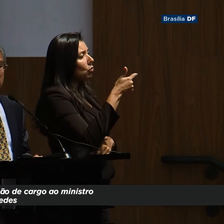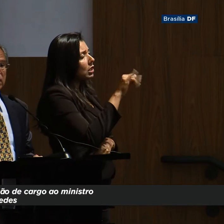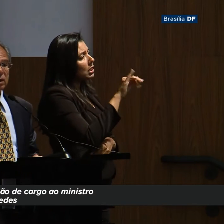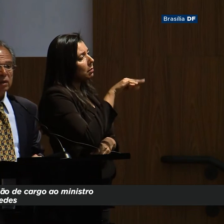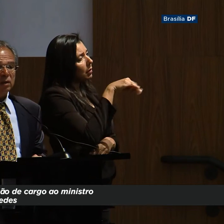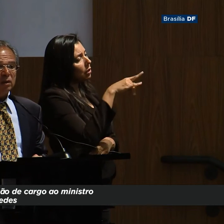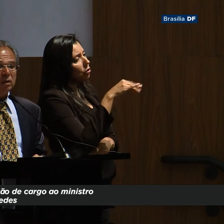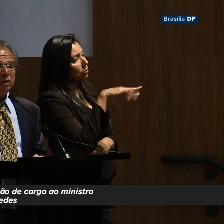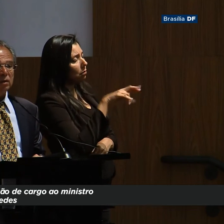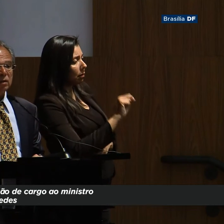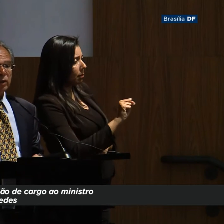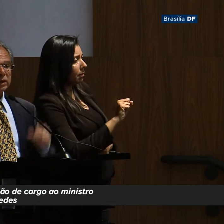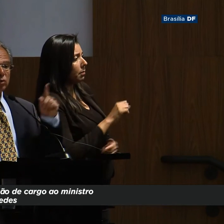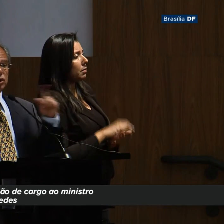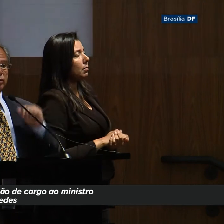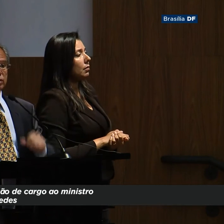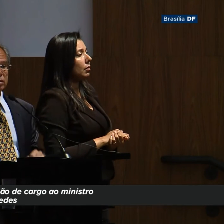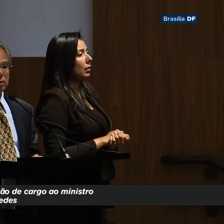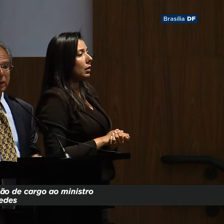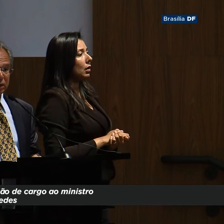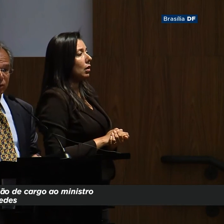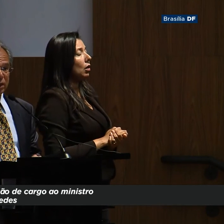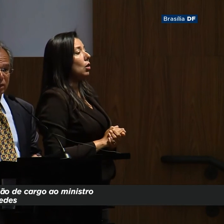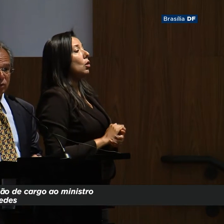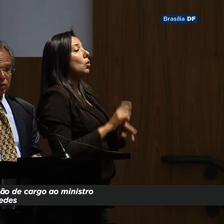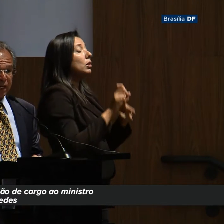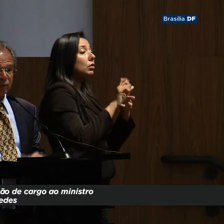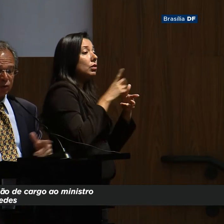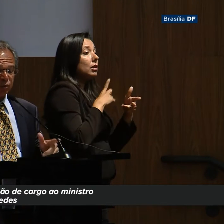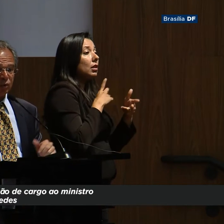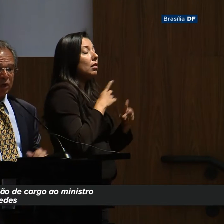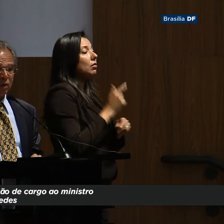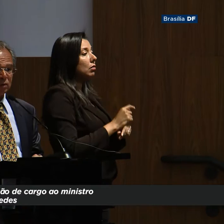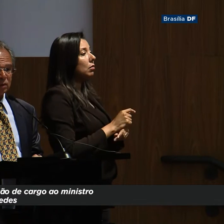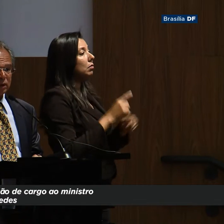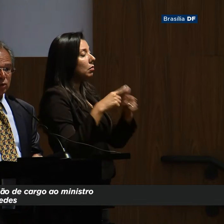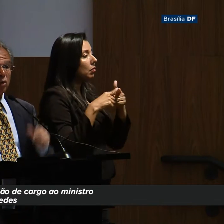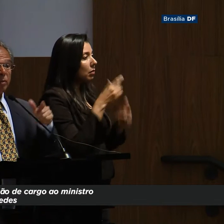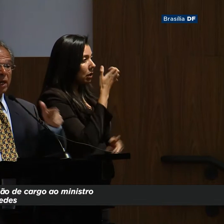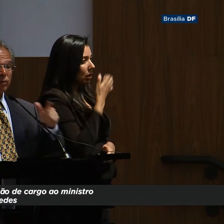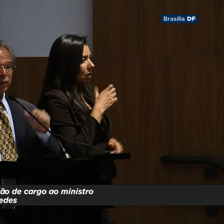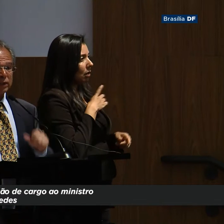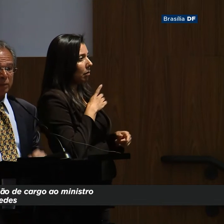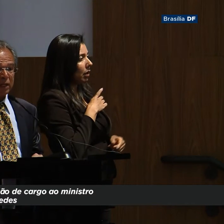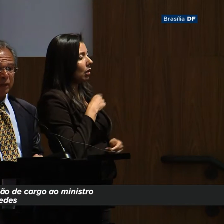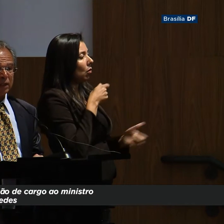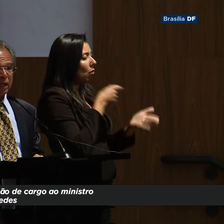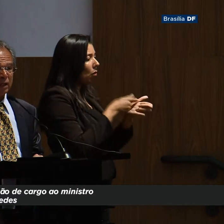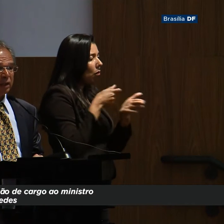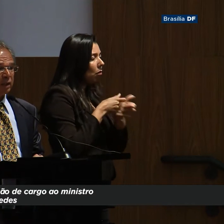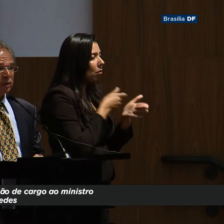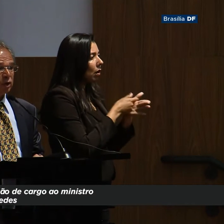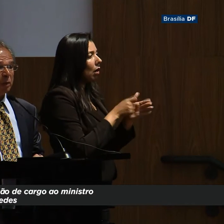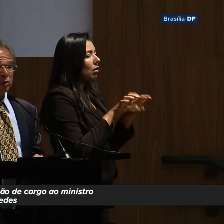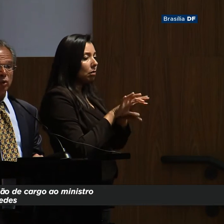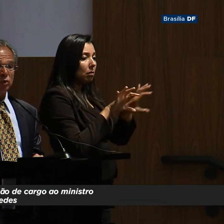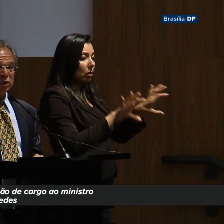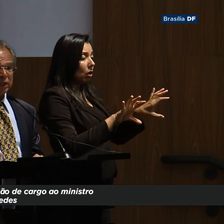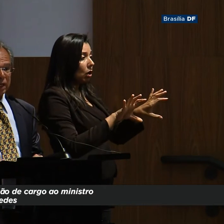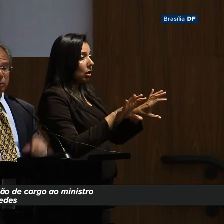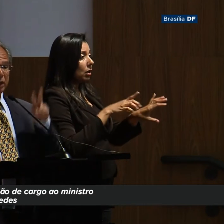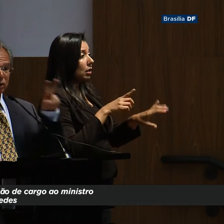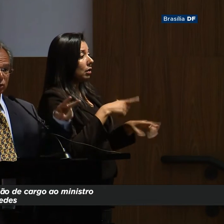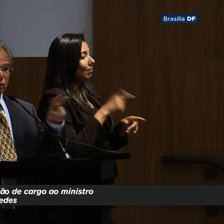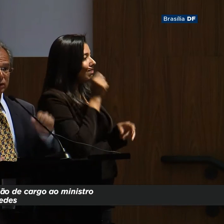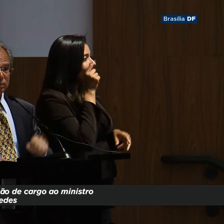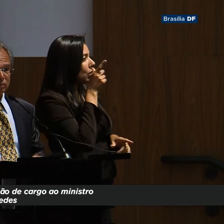o executivo cometeu um equívoco sério, institucional, tentou comprar a influência parlamentar, despertou